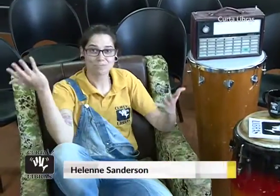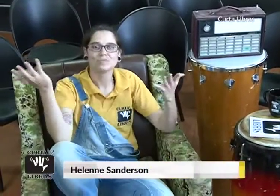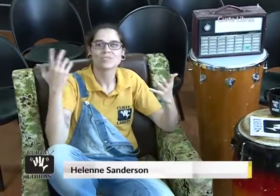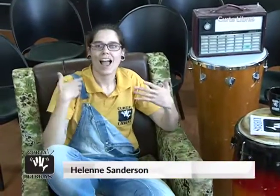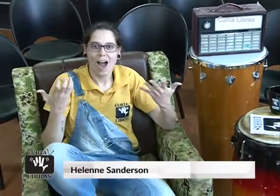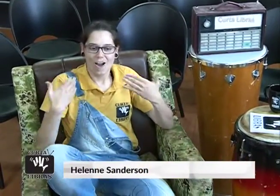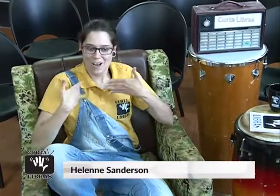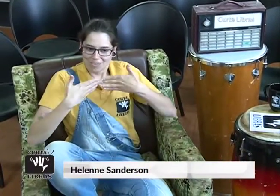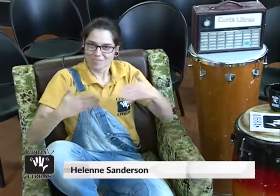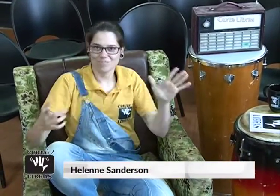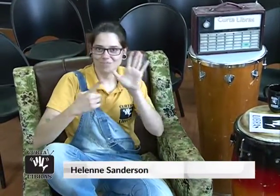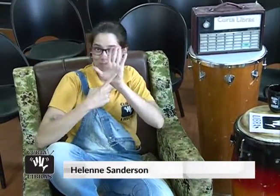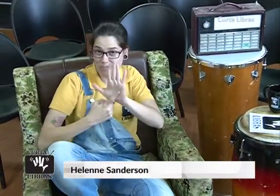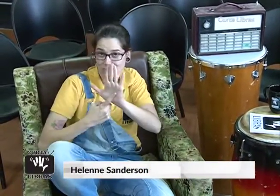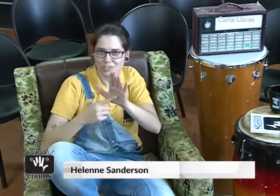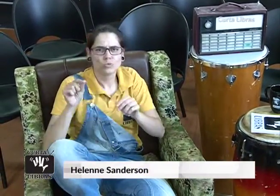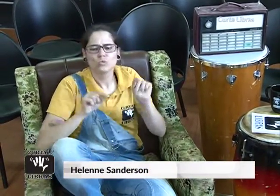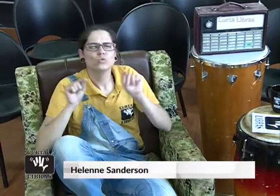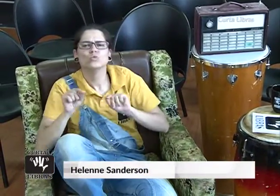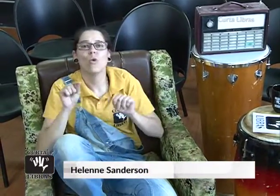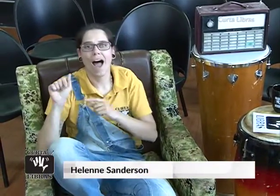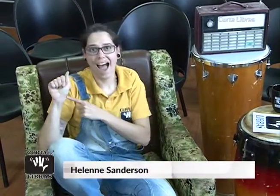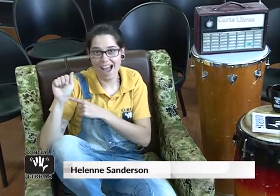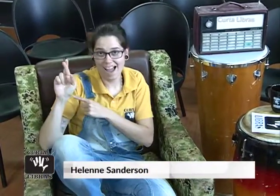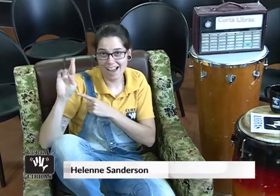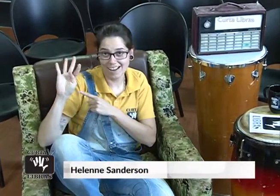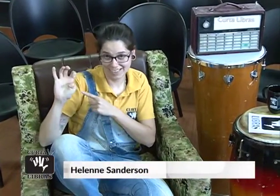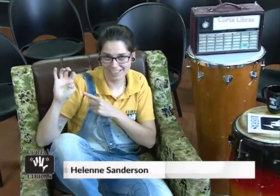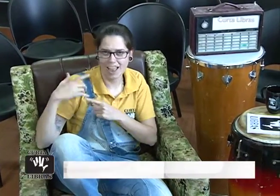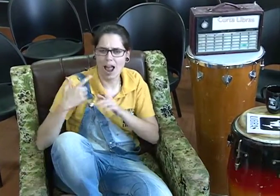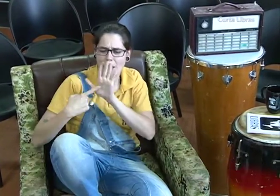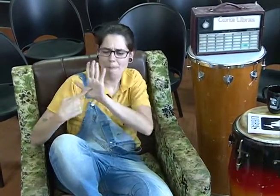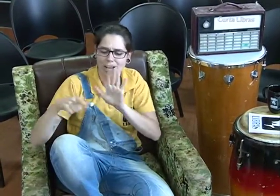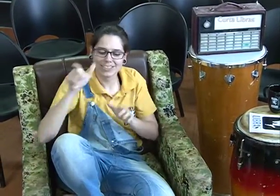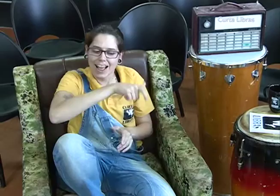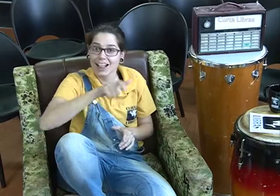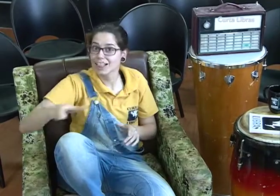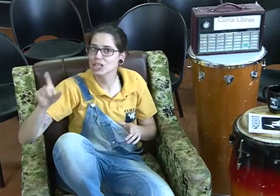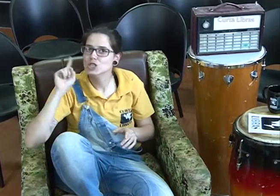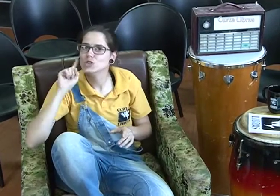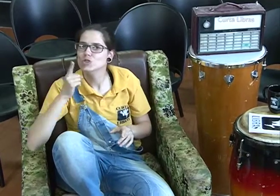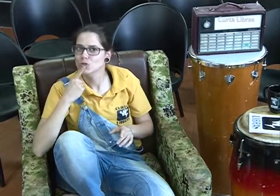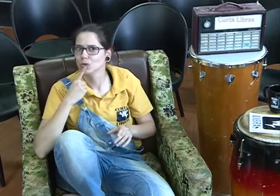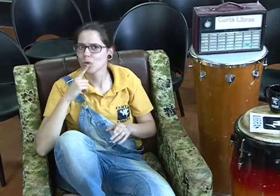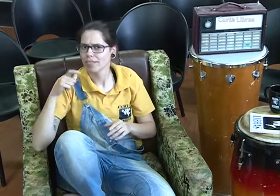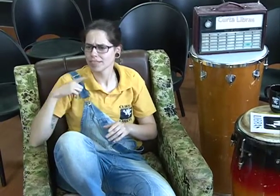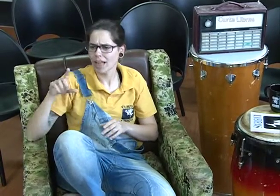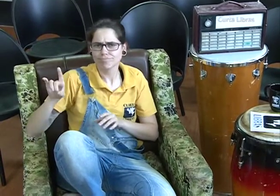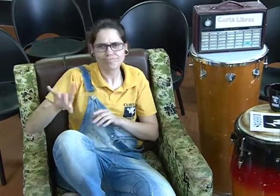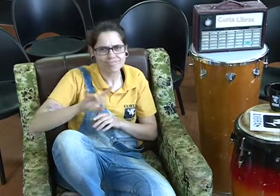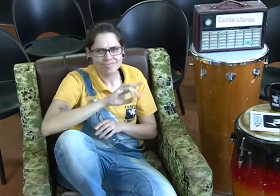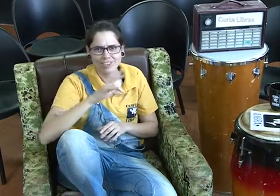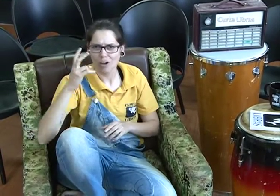Vamos falar sobre arte e eu vou apresentar algumas pessoas surdas e a produção cultural relacionada à arte.